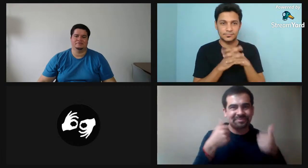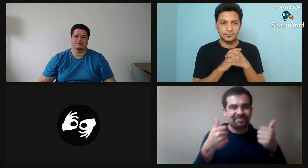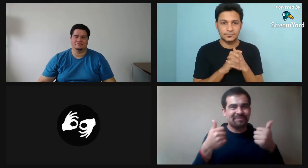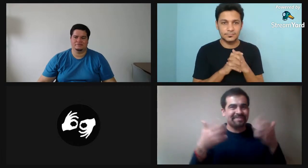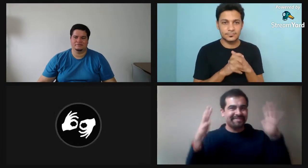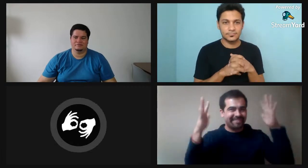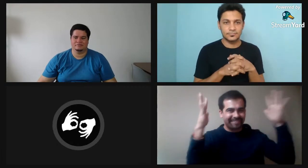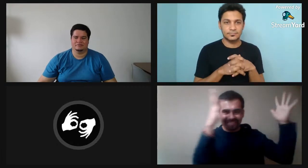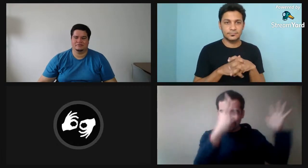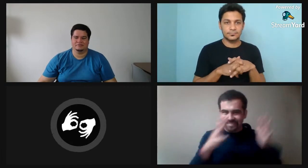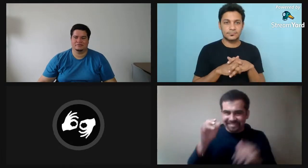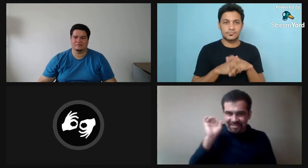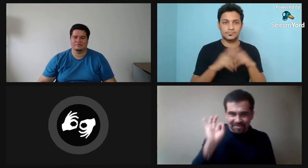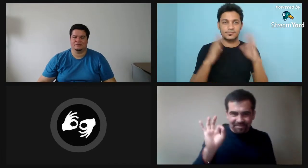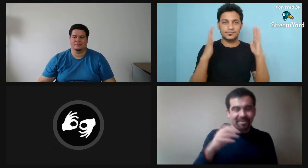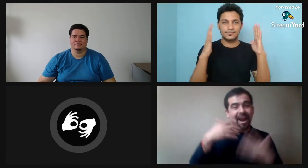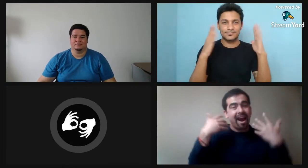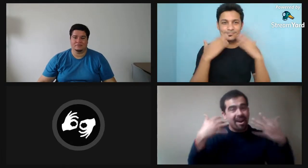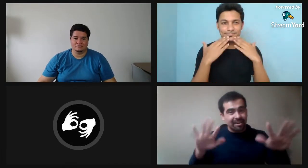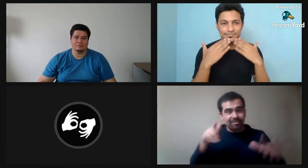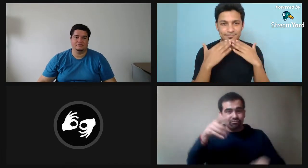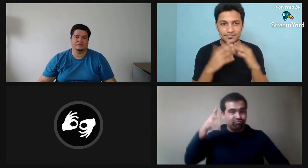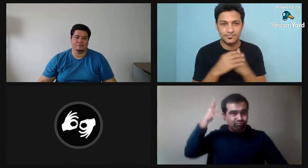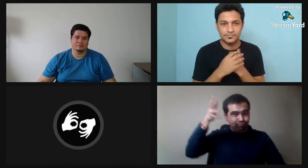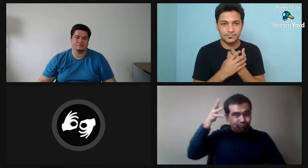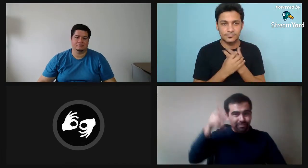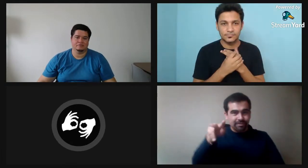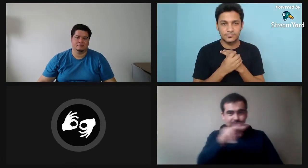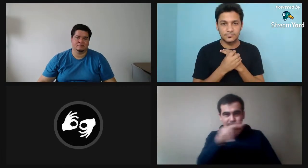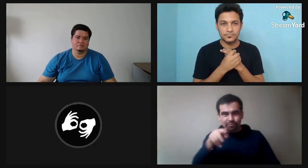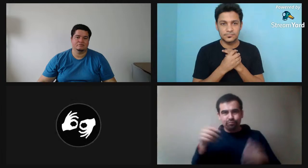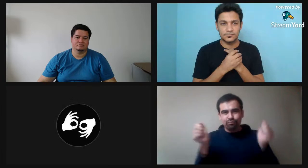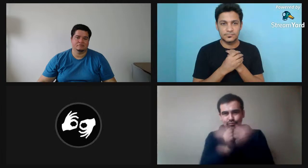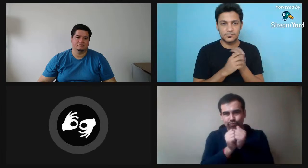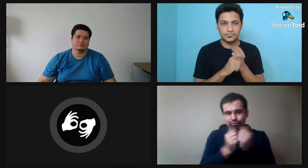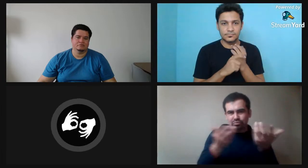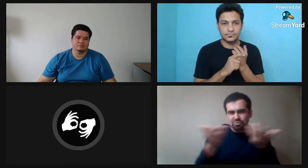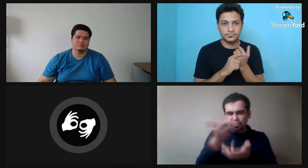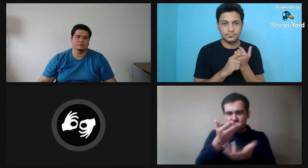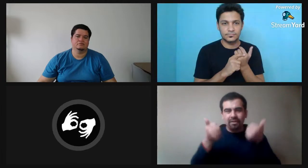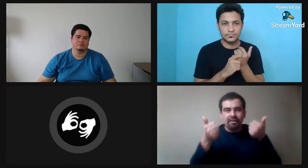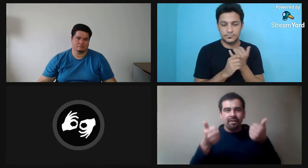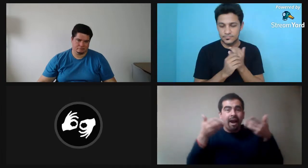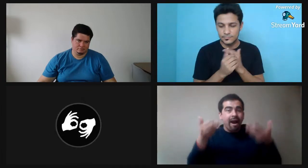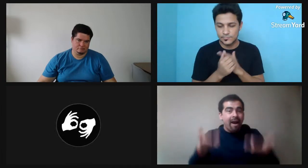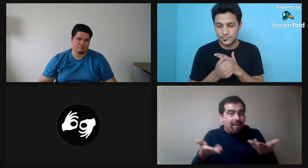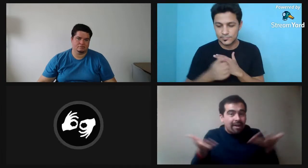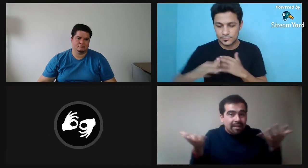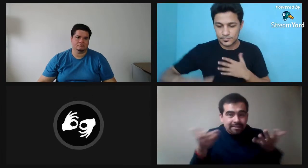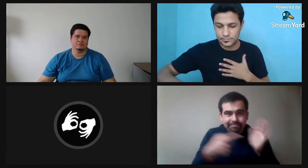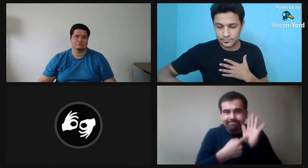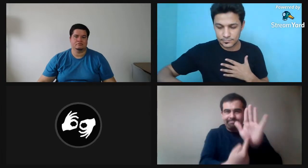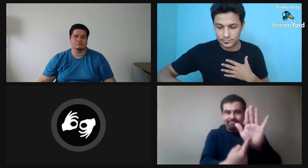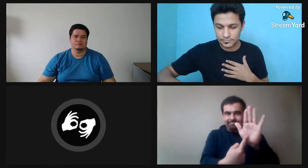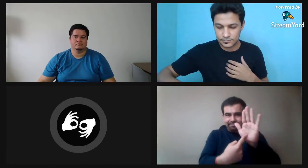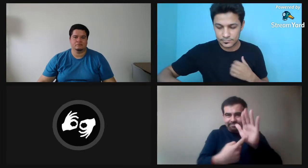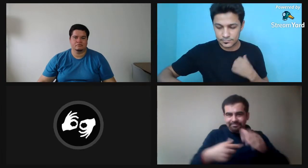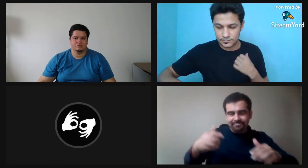Uy, me pareció muy interesante un aplauso a ambos por su exposición y por compartir con nosotros.